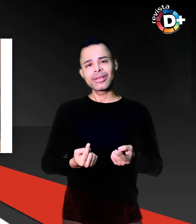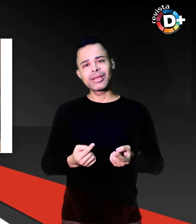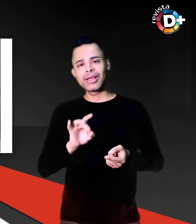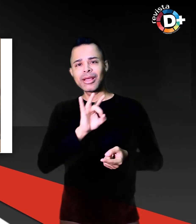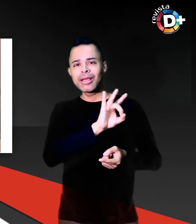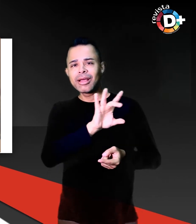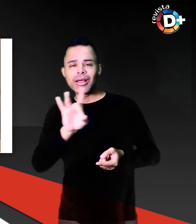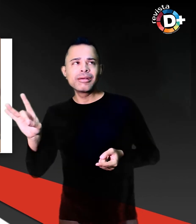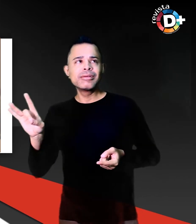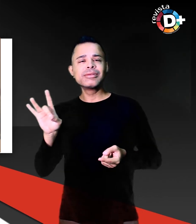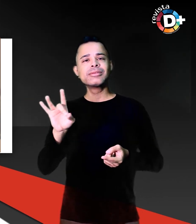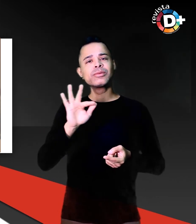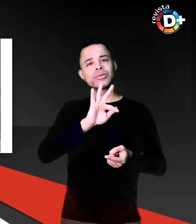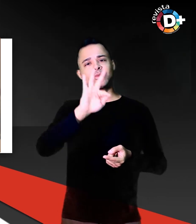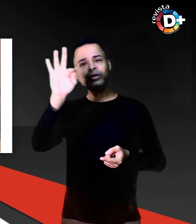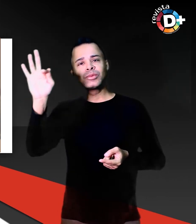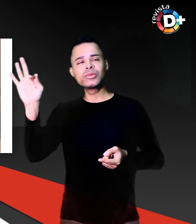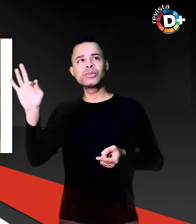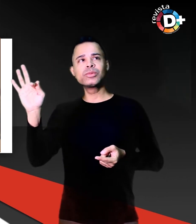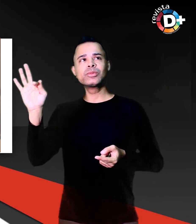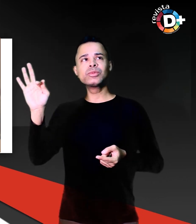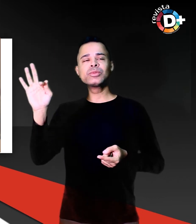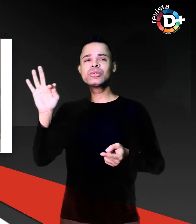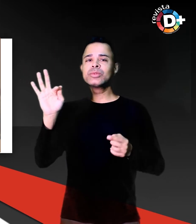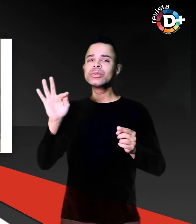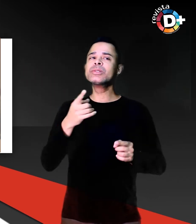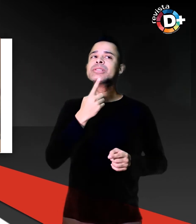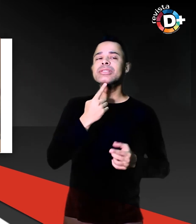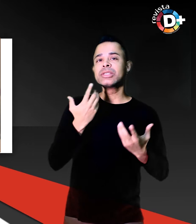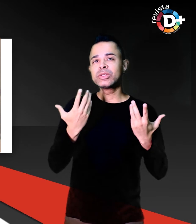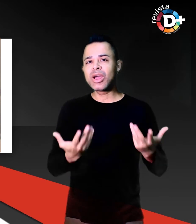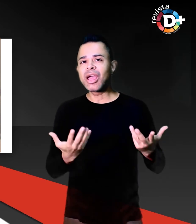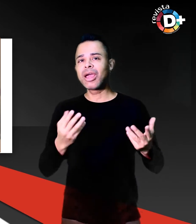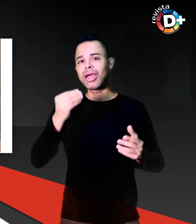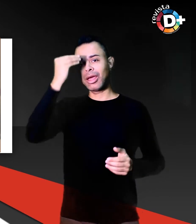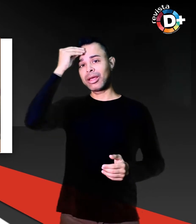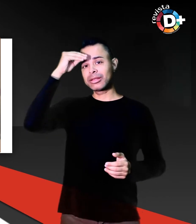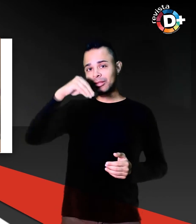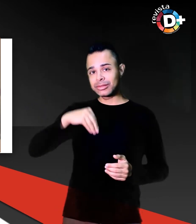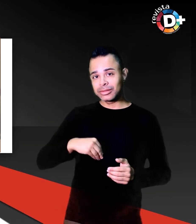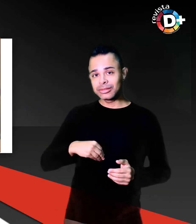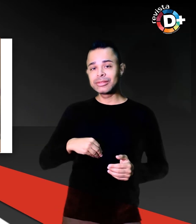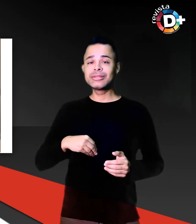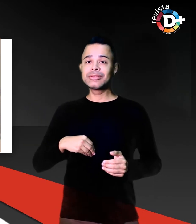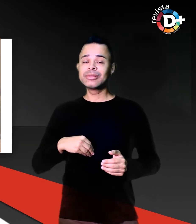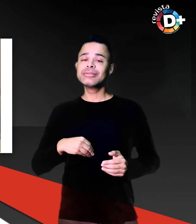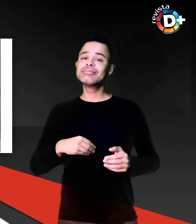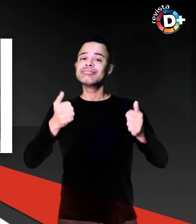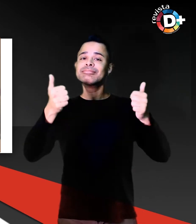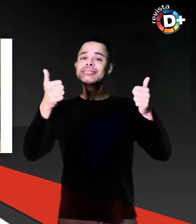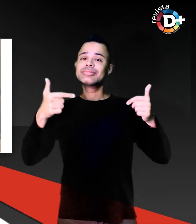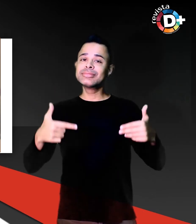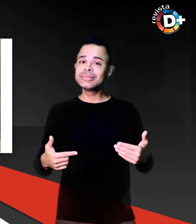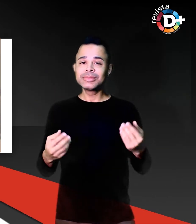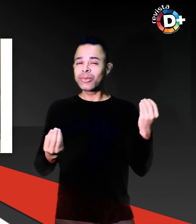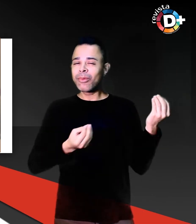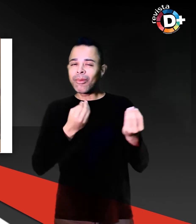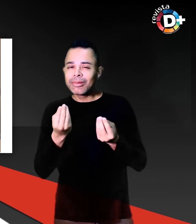melhor que há no outro, envolvendo seus corações de uma maneira auspiciosa. O filme estará disponível